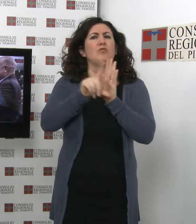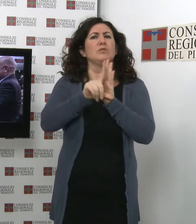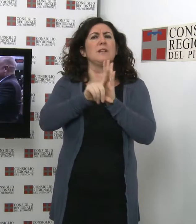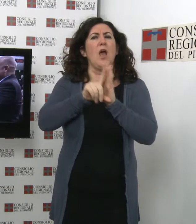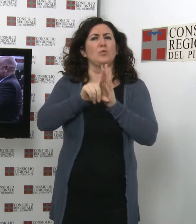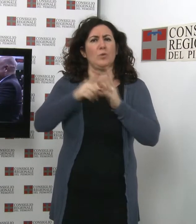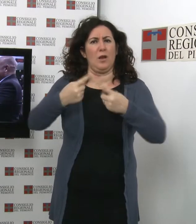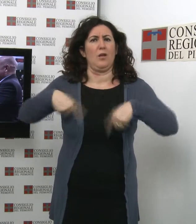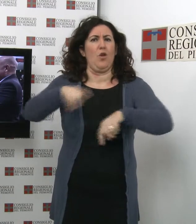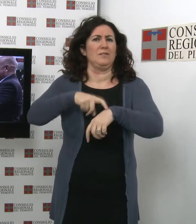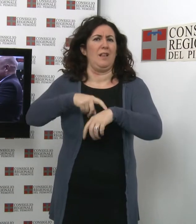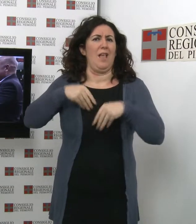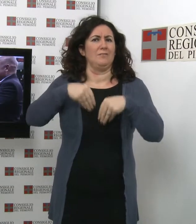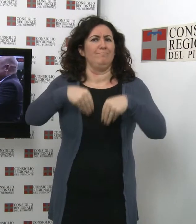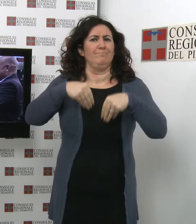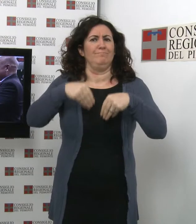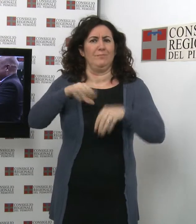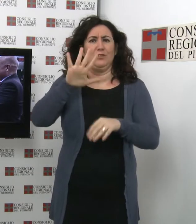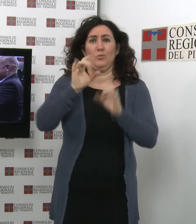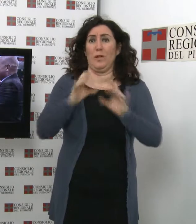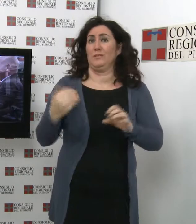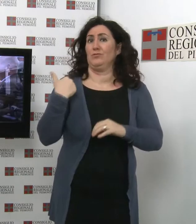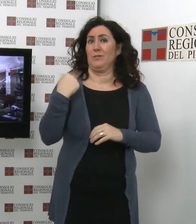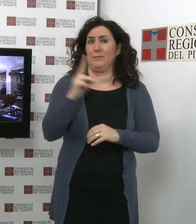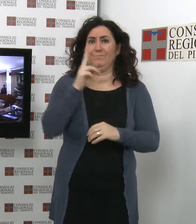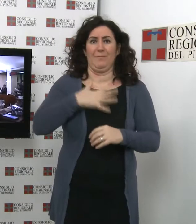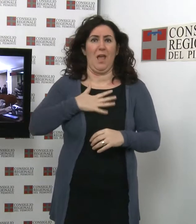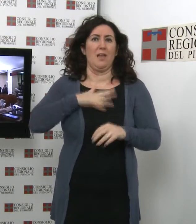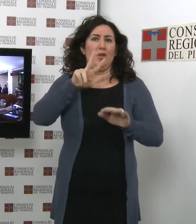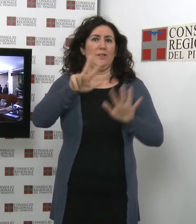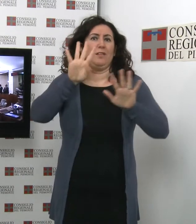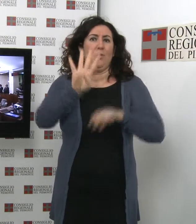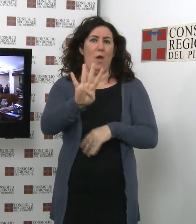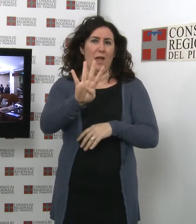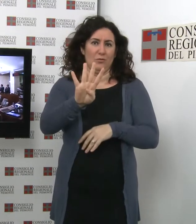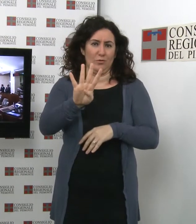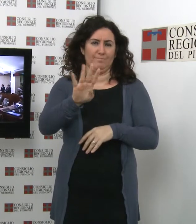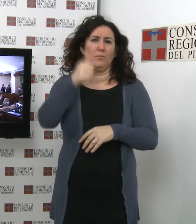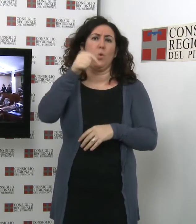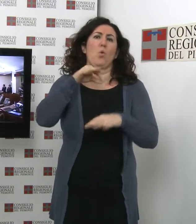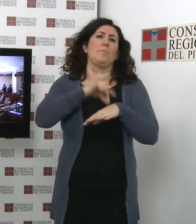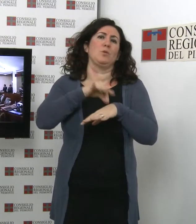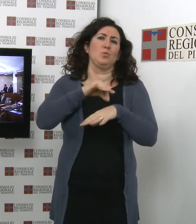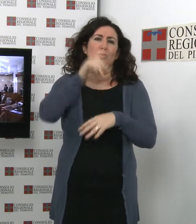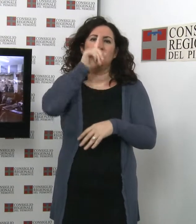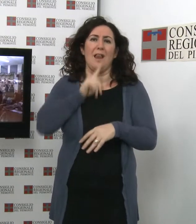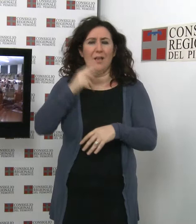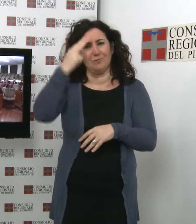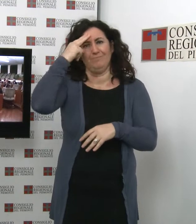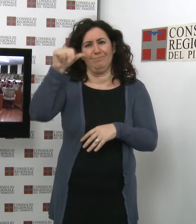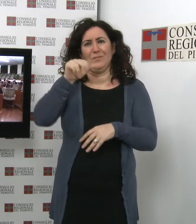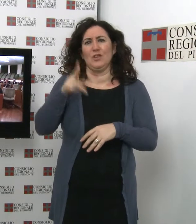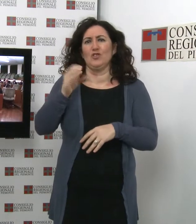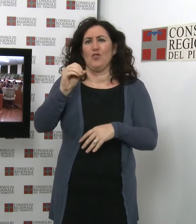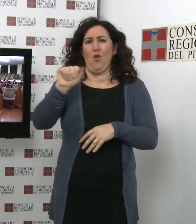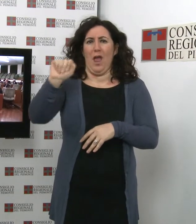scomparso il 5 dicembre scorso a Torino all'età di 84 anni e ha osservato un minuto di silenzio in ricordo della Shoah. L